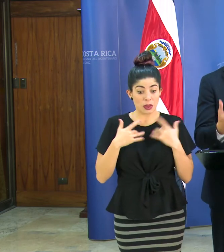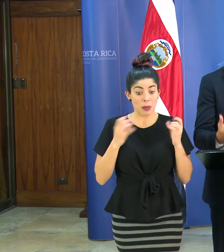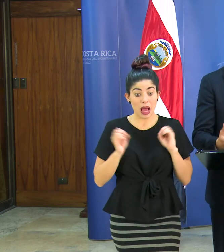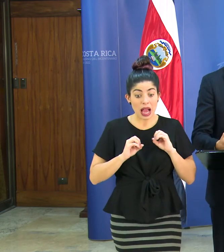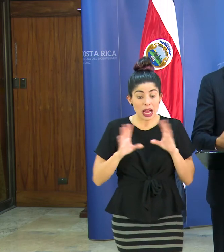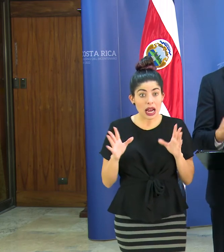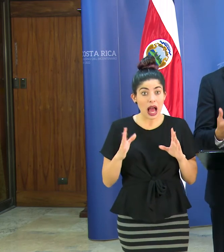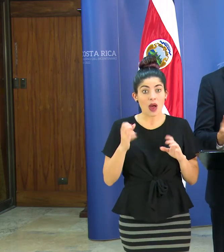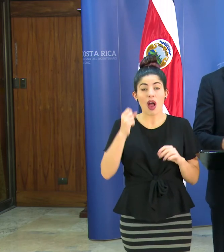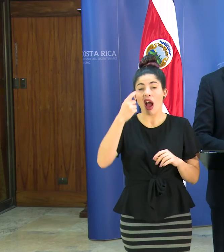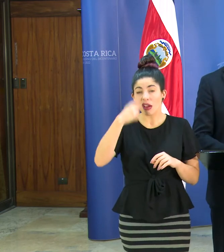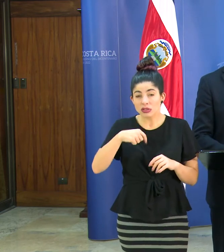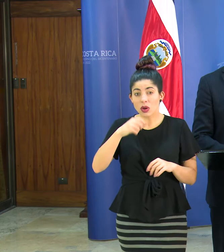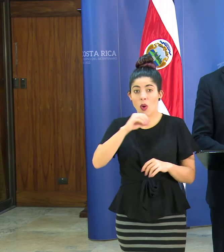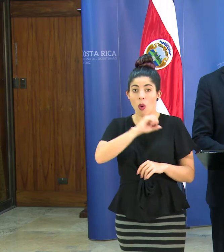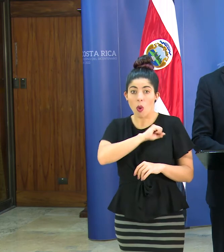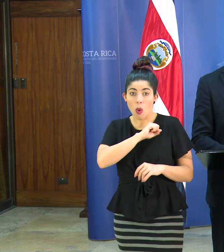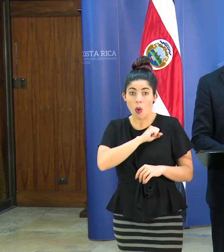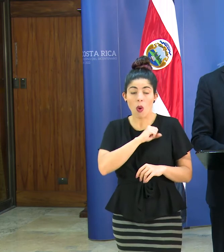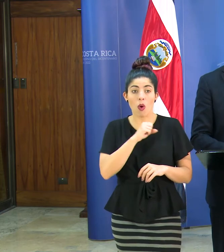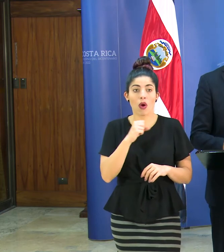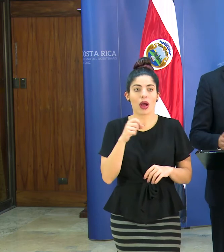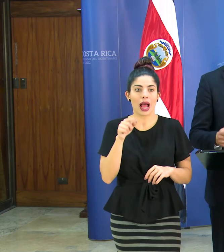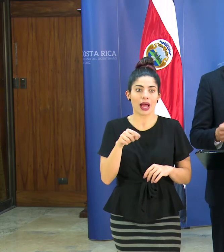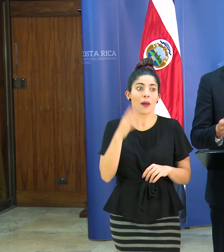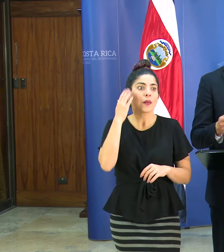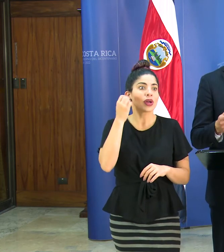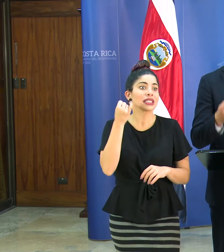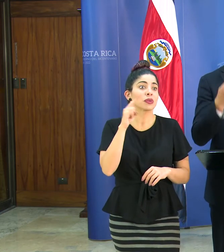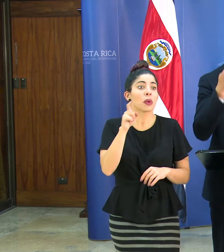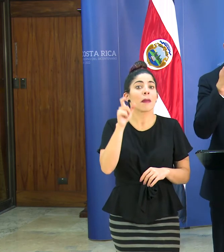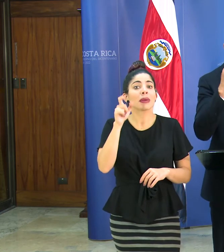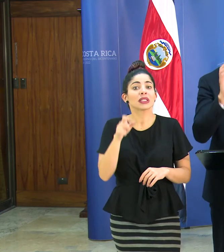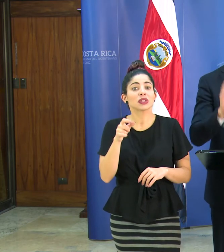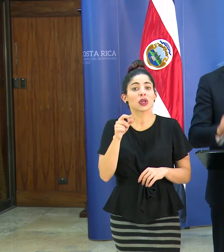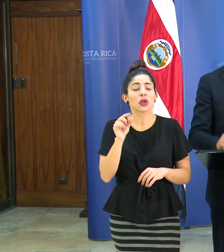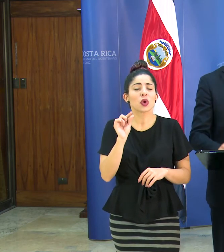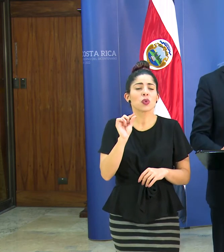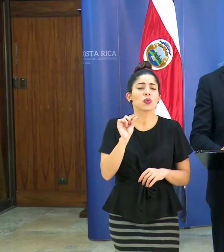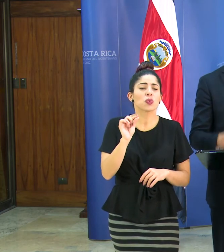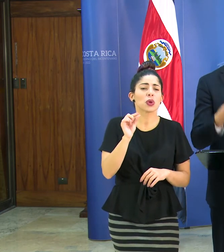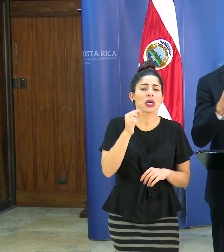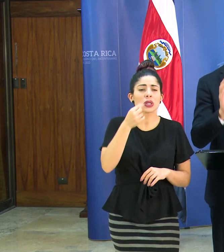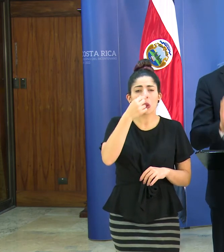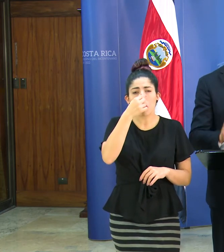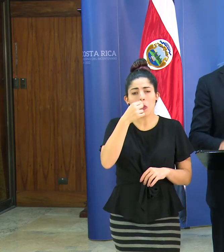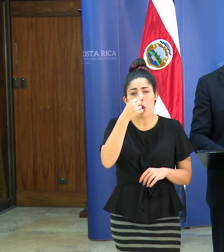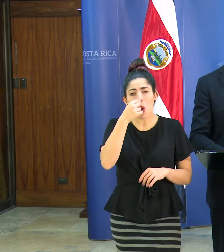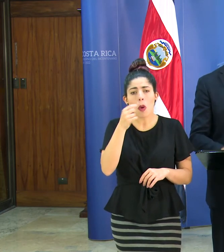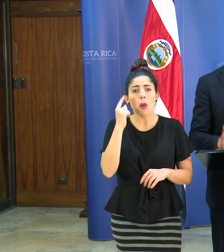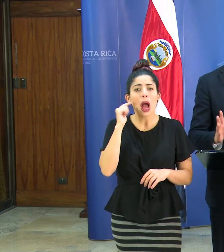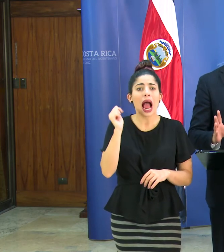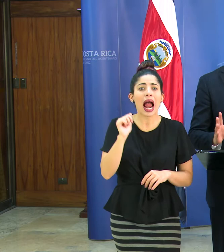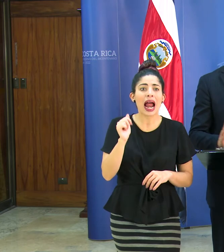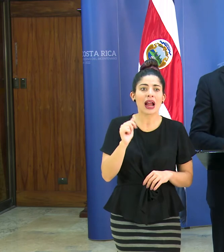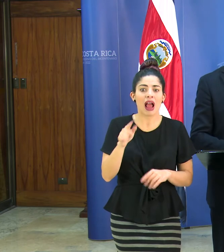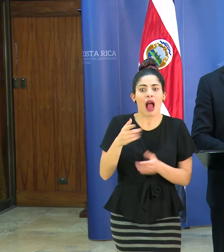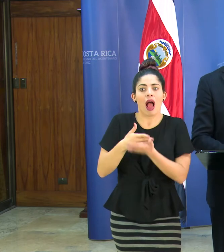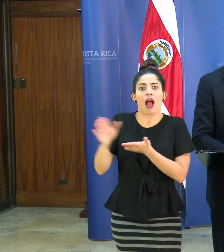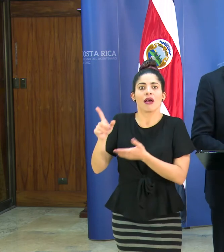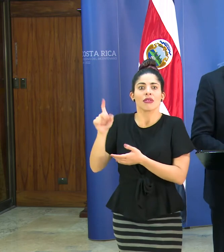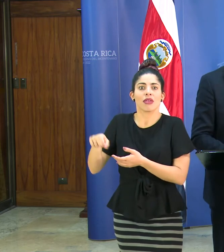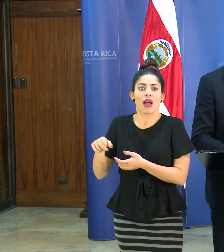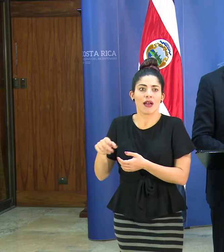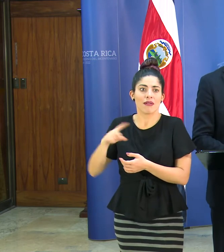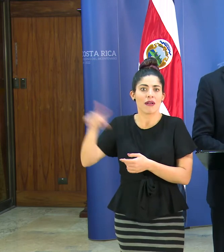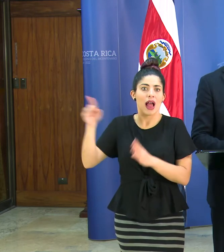con estornudadera y tos profusa porque también si es que alguien está con un poquito de secreción nasal porque tiene una alergia tampoco es que ya eso merita